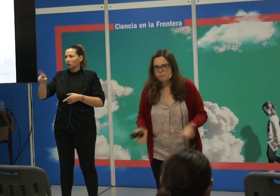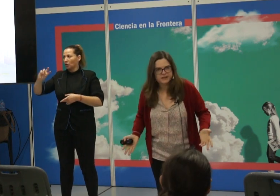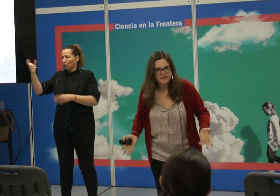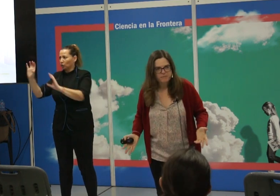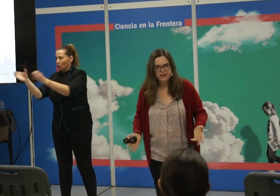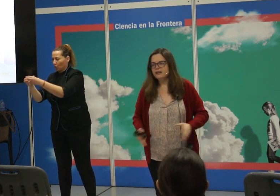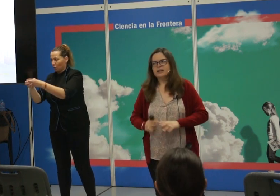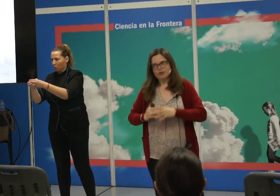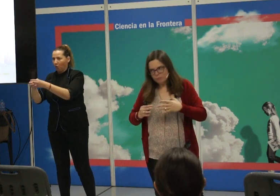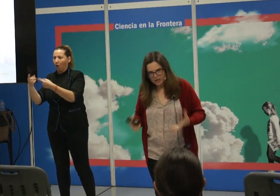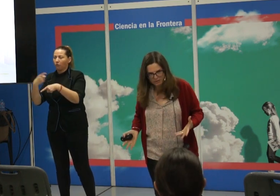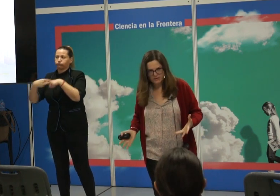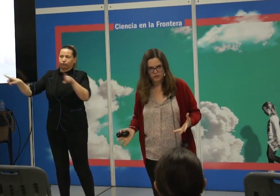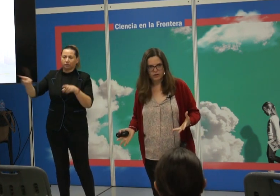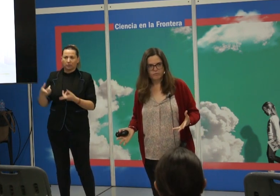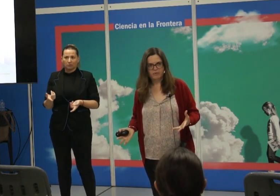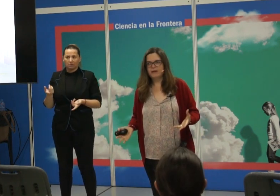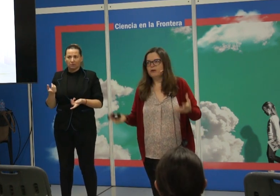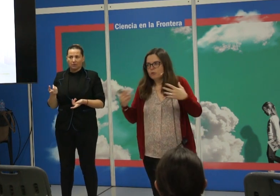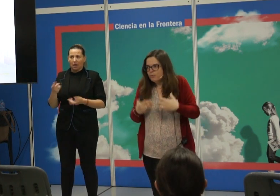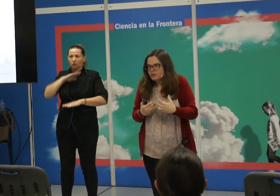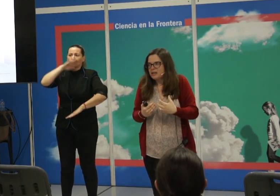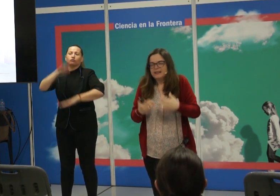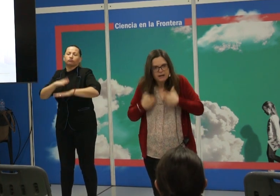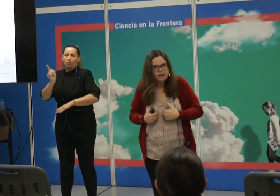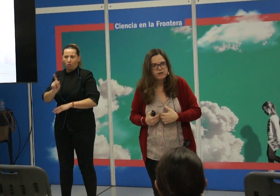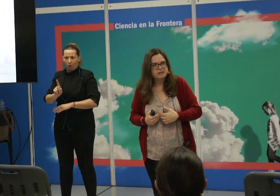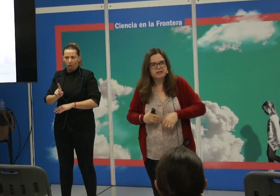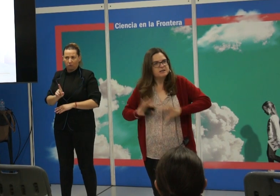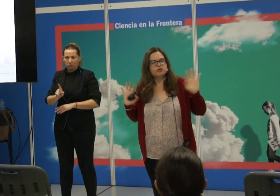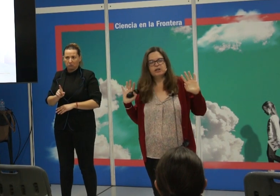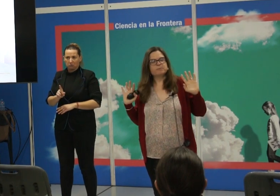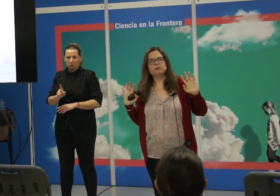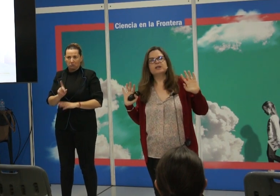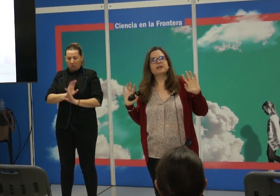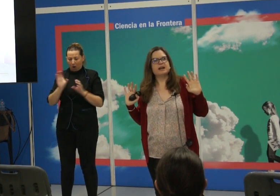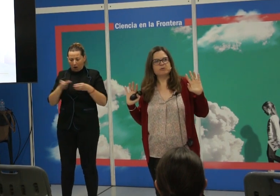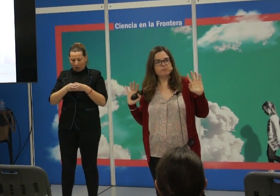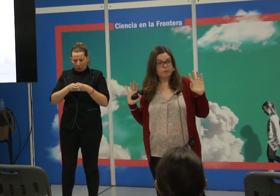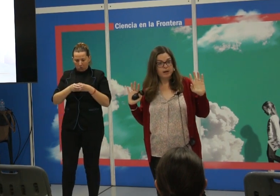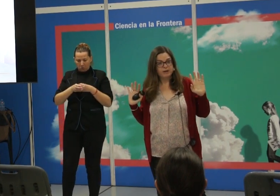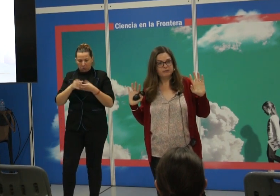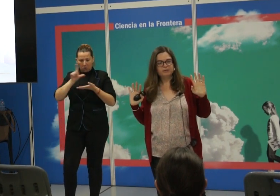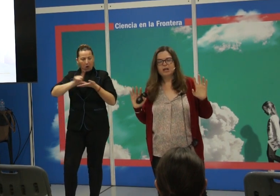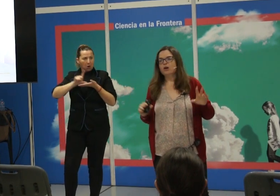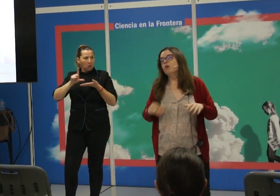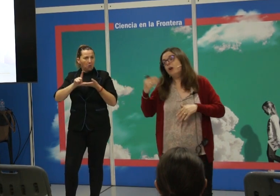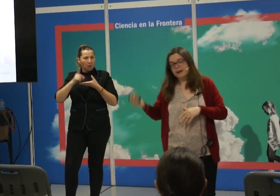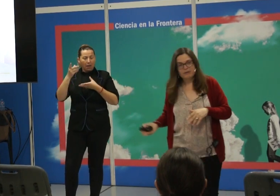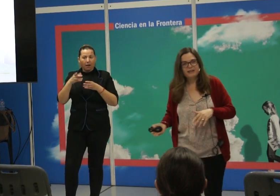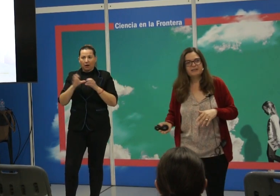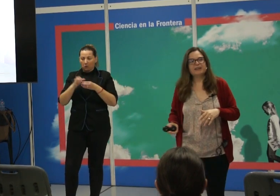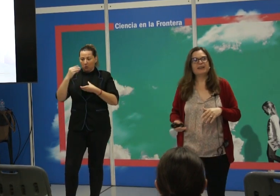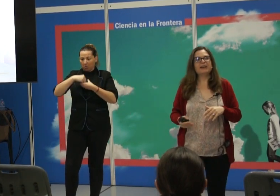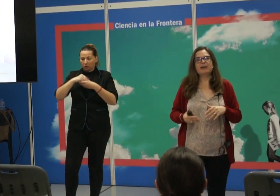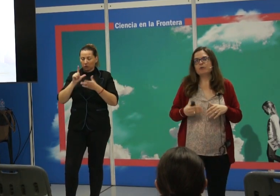no se cumple siempre. De hecho, hay muchas veces que no se cumple. Hay grupos que tienen lenguas distintas y eso no les crea ningún problema. O